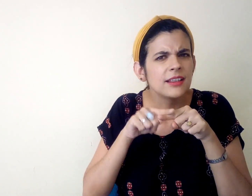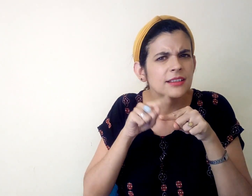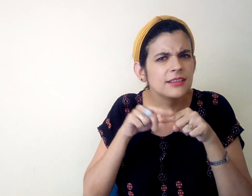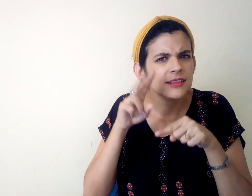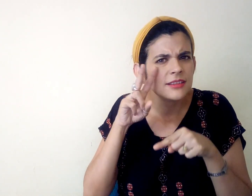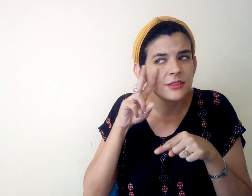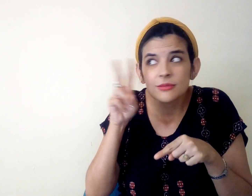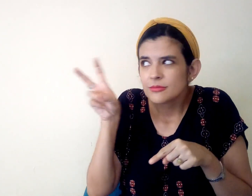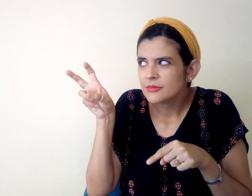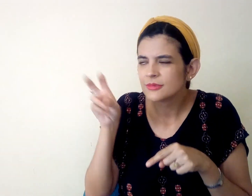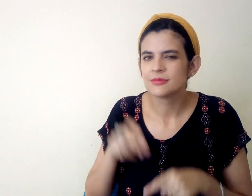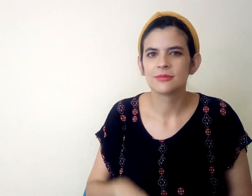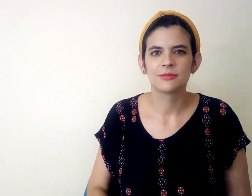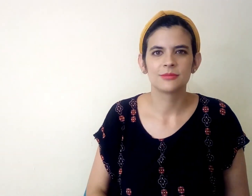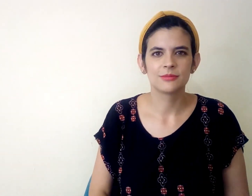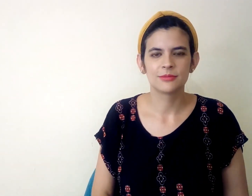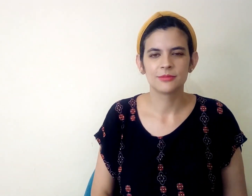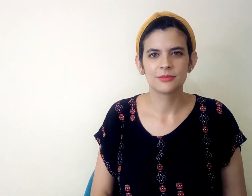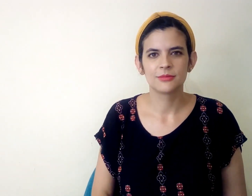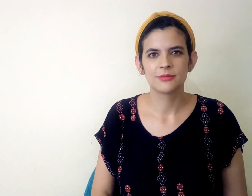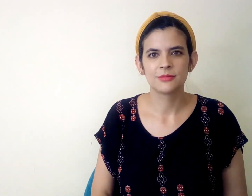¿A quiénes puedes ver en esta obra?